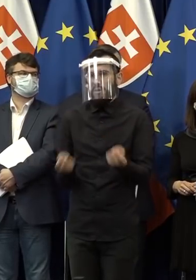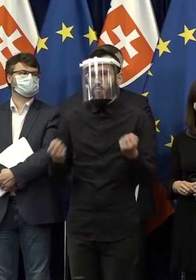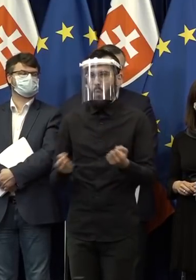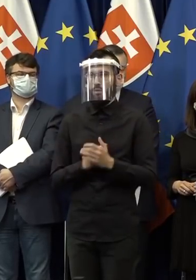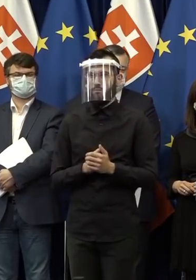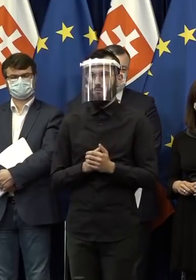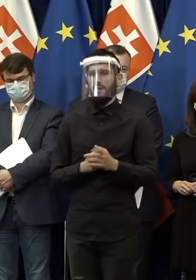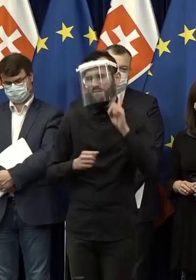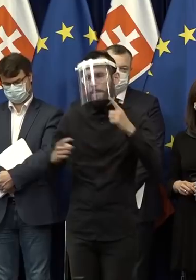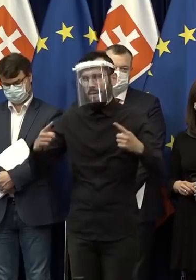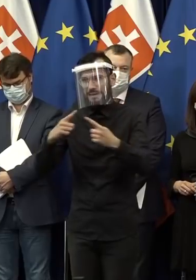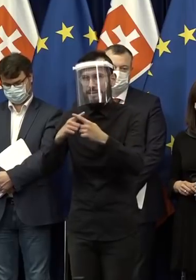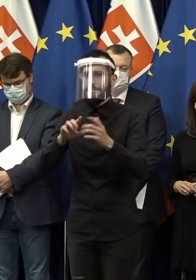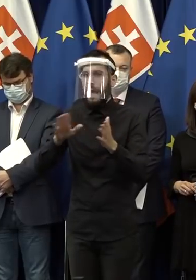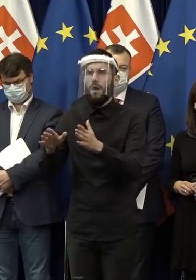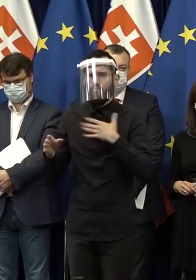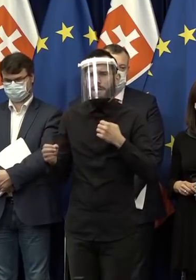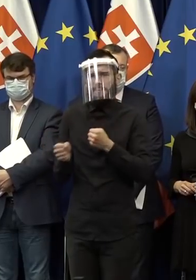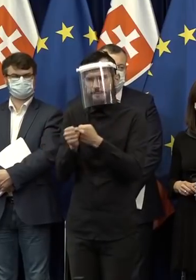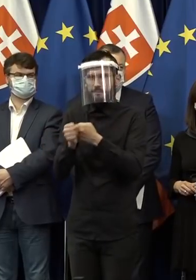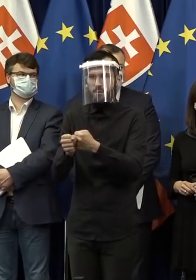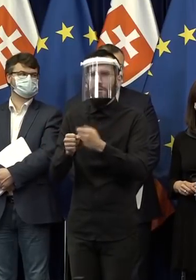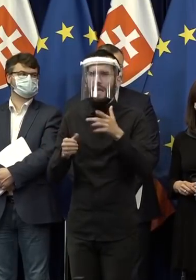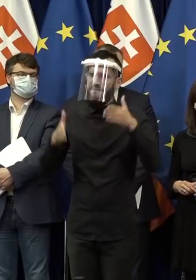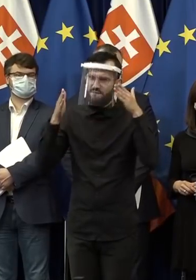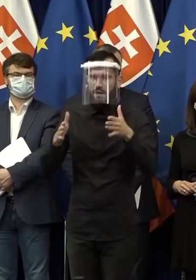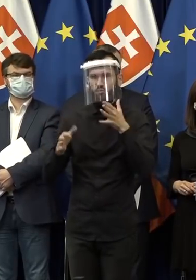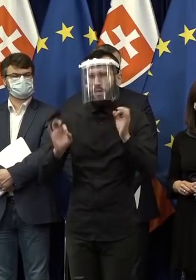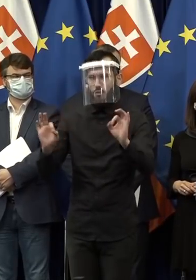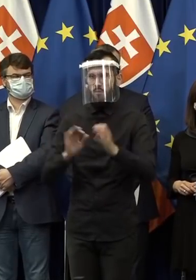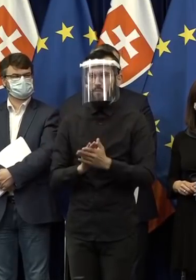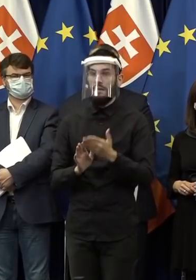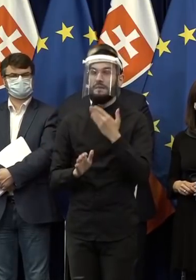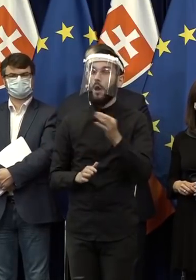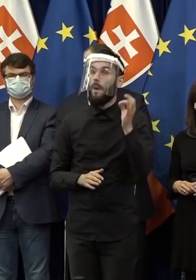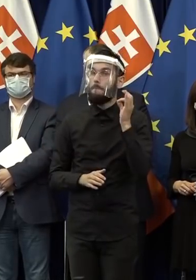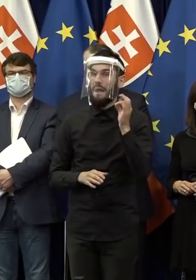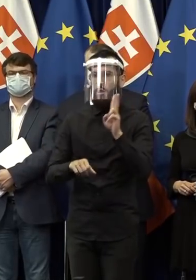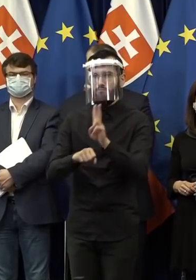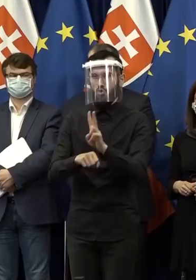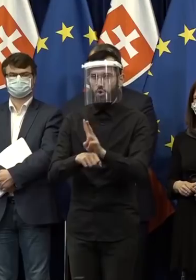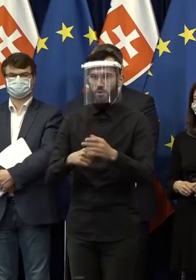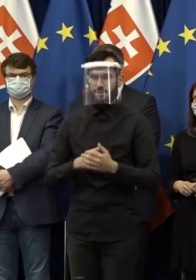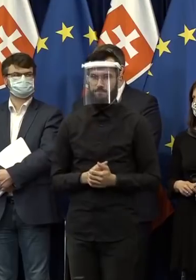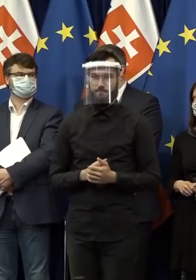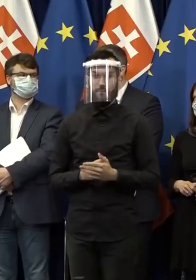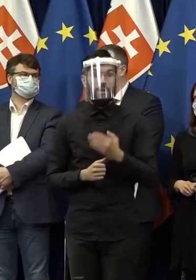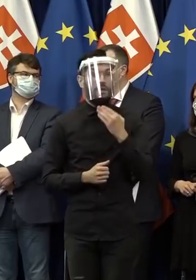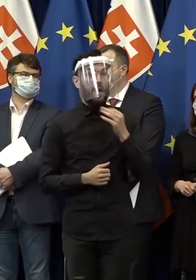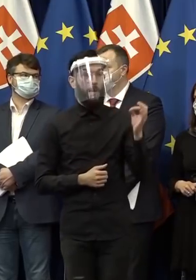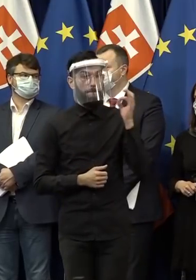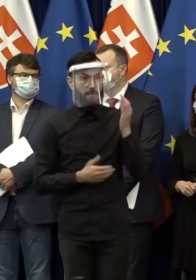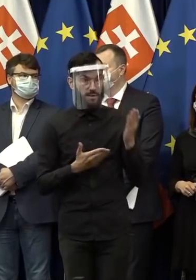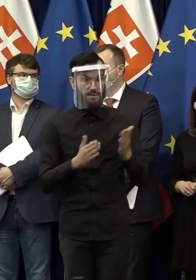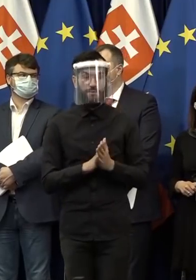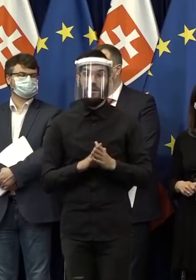aj napriek kríze. S tou krízou sa popasujeme. a som presvedčený. Ďakujem vám pekne za pozornosť. Ďakujem veľmi pekne.